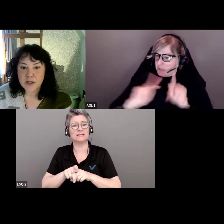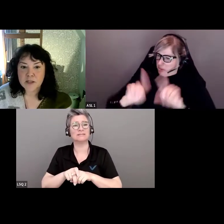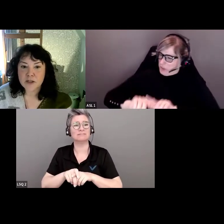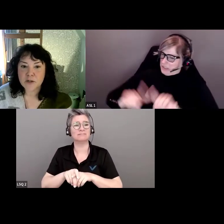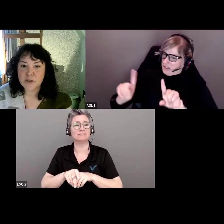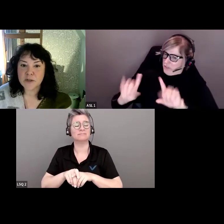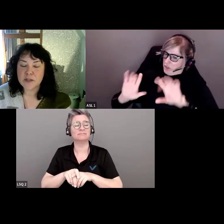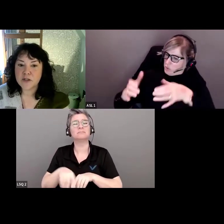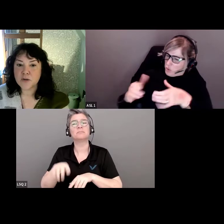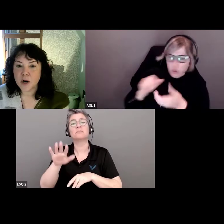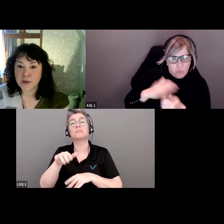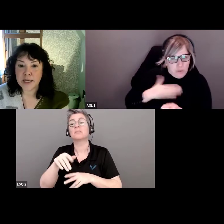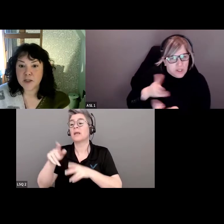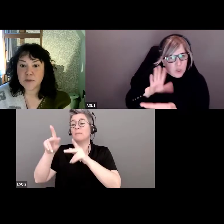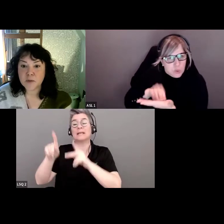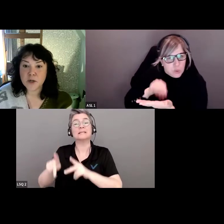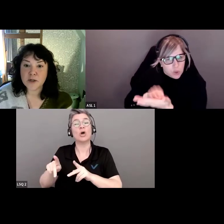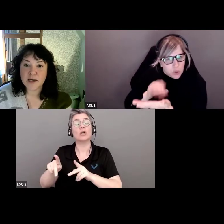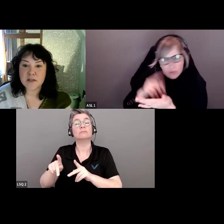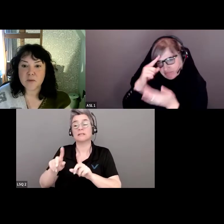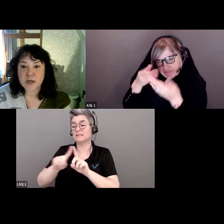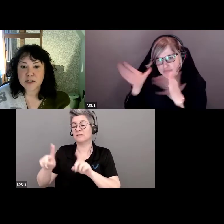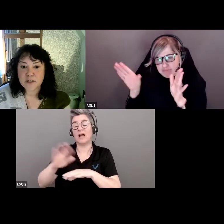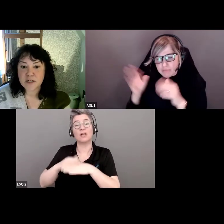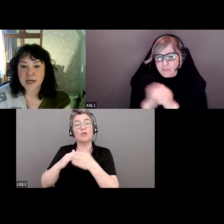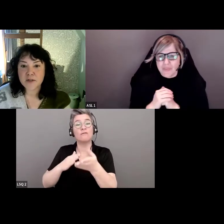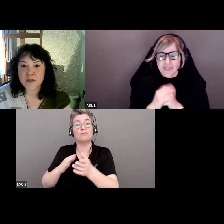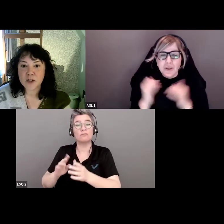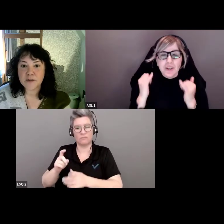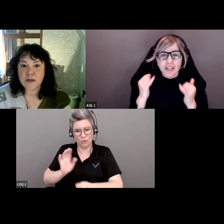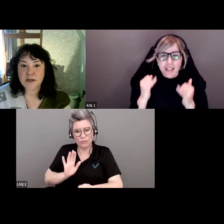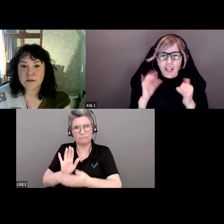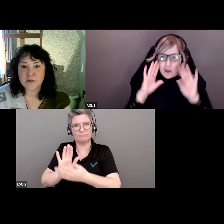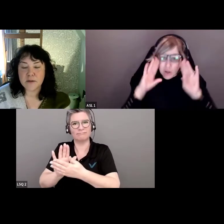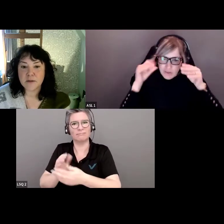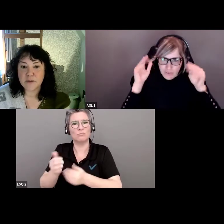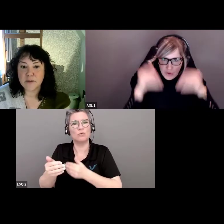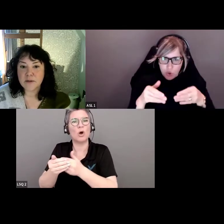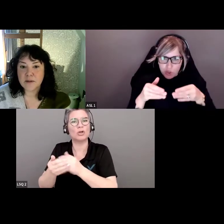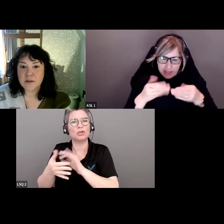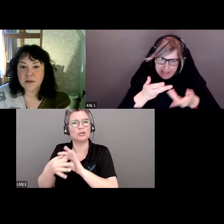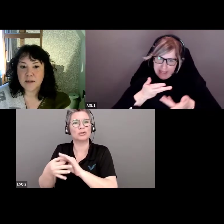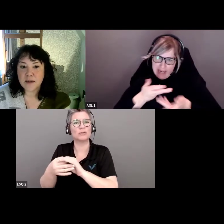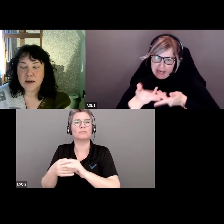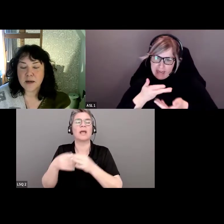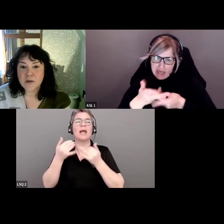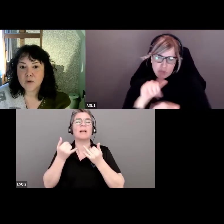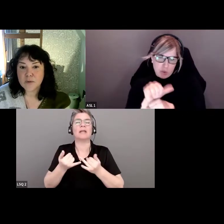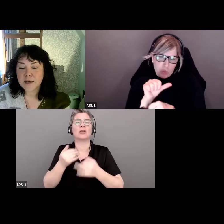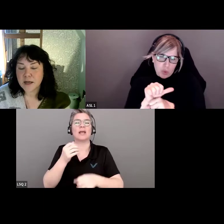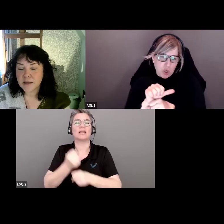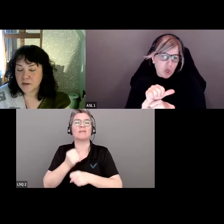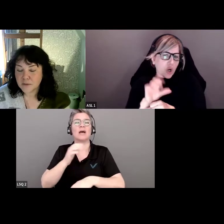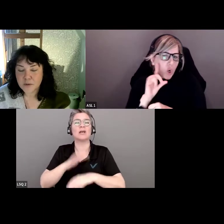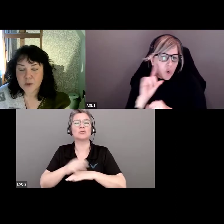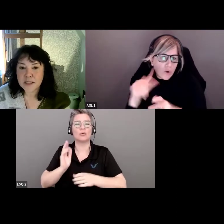Rapprochez-vous des gens différents de vous. Maintenant, nous allons travailler sur l'engagement et la mobilisation.